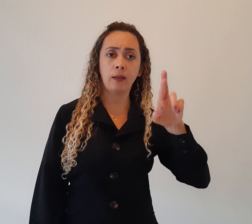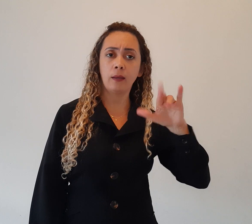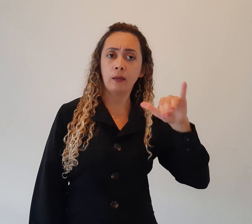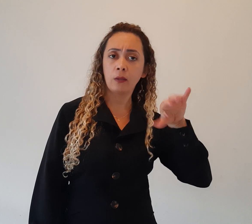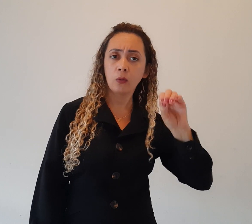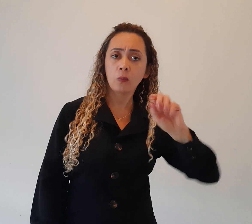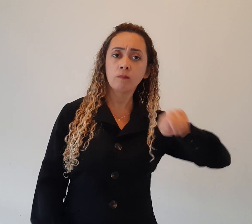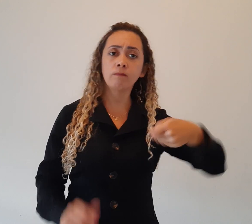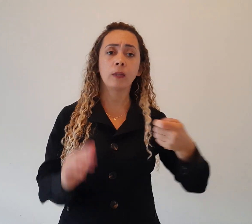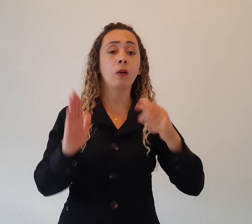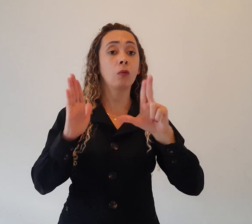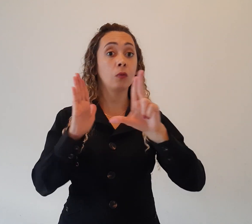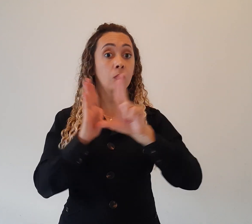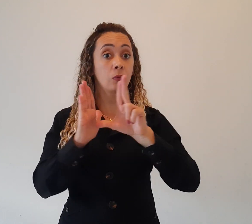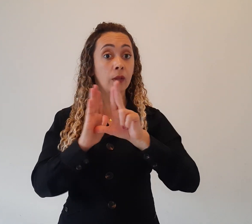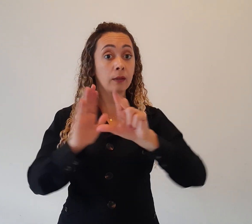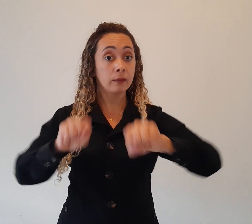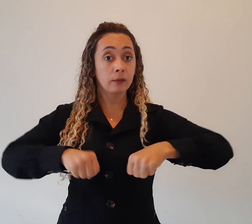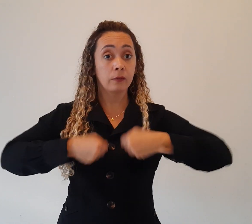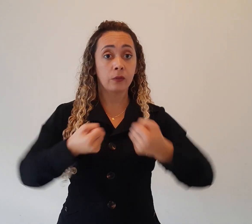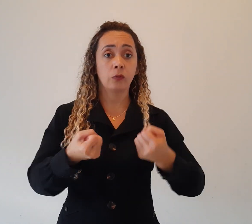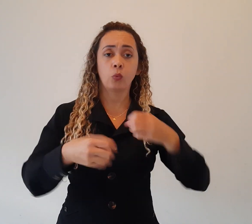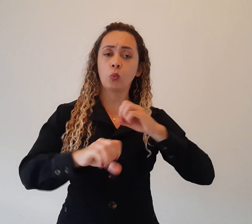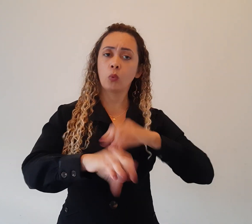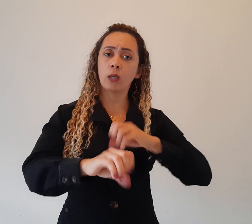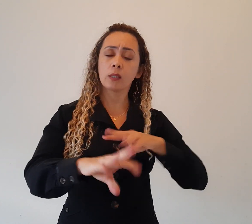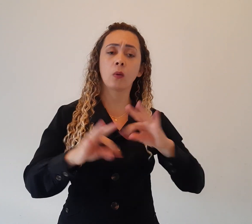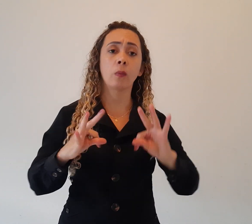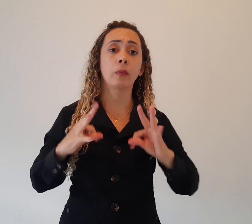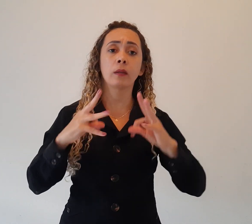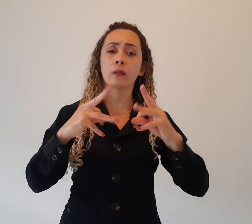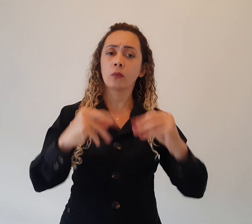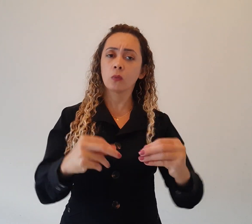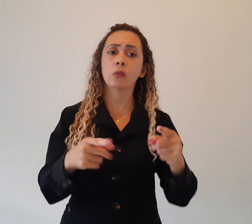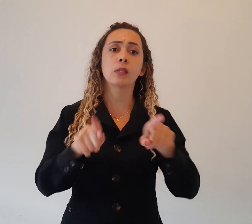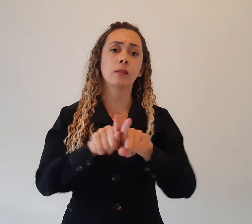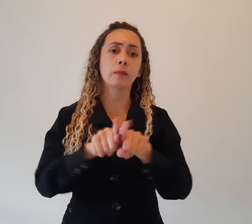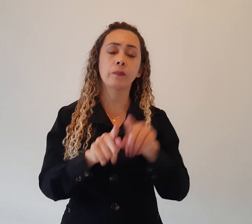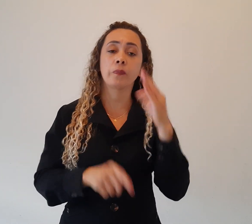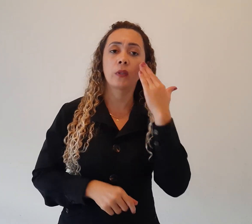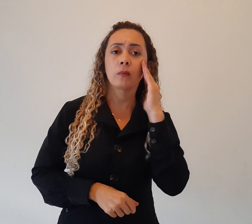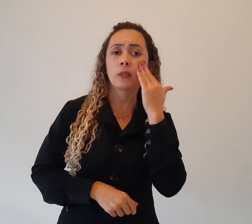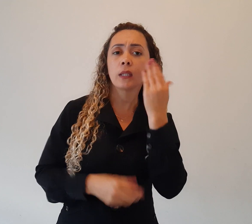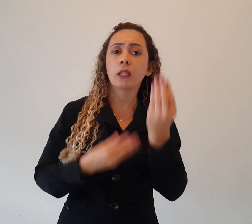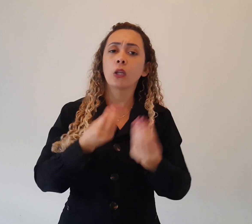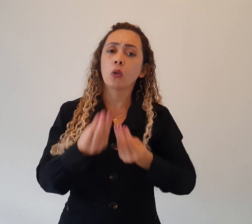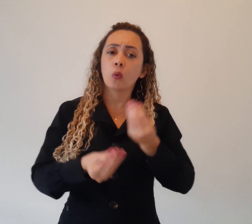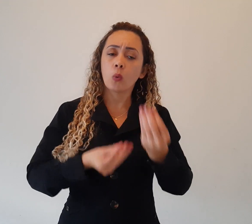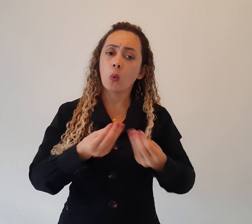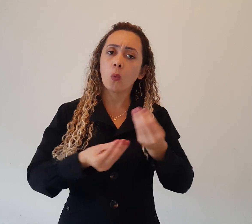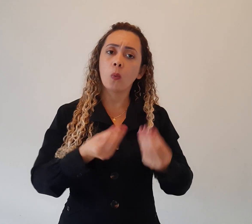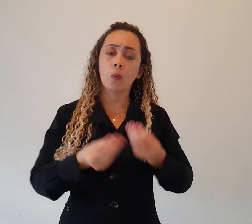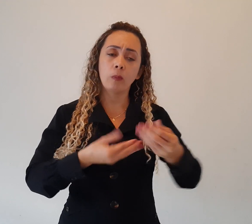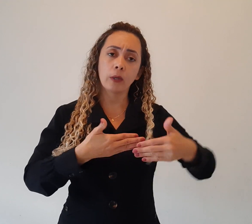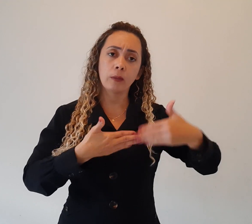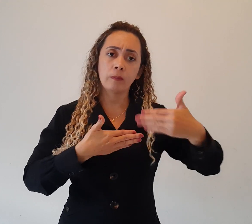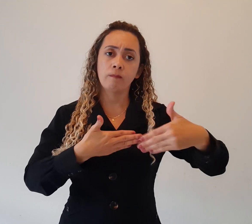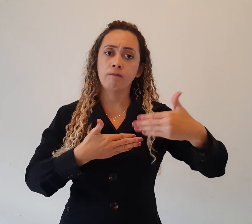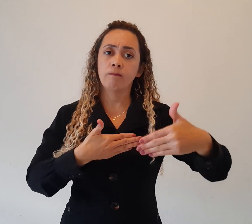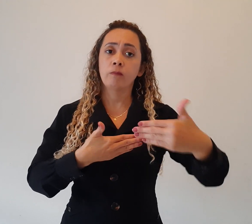vida. Então, nós vamos ver isso. Também vamos entender como se consensou a educação na contra-reforma. Vamos